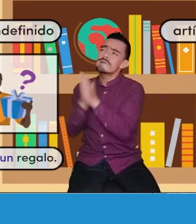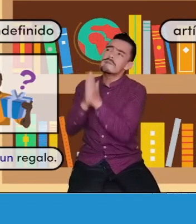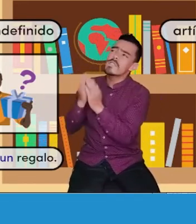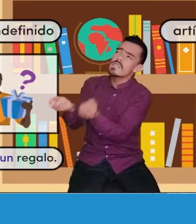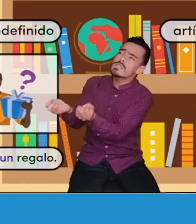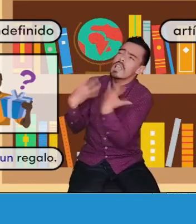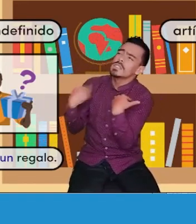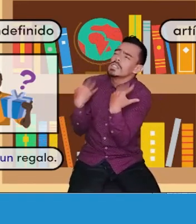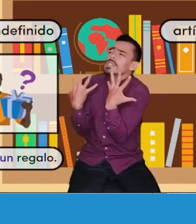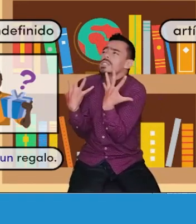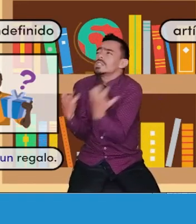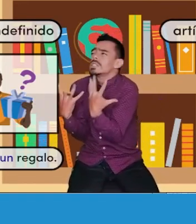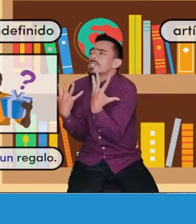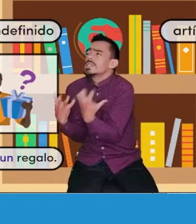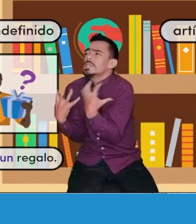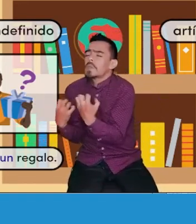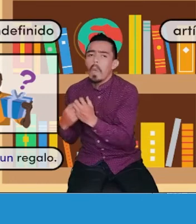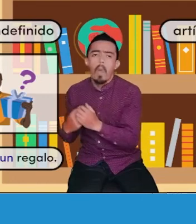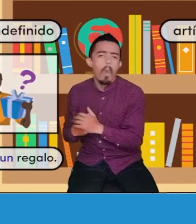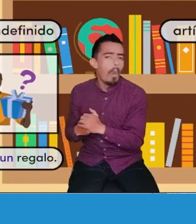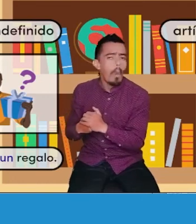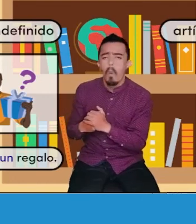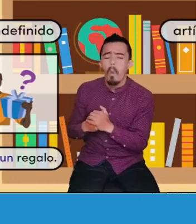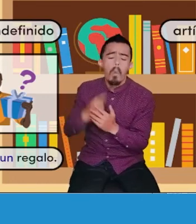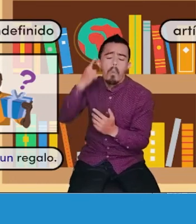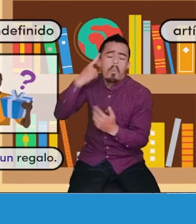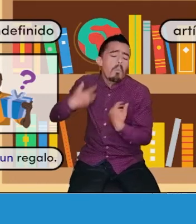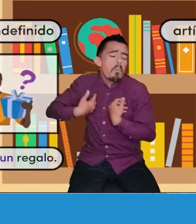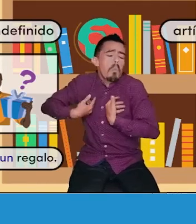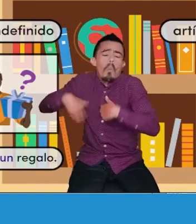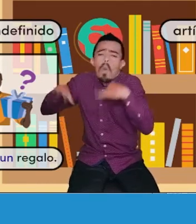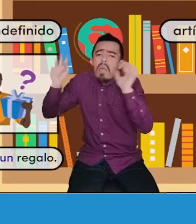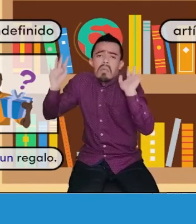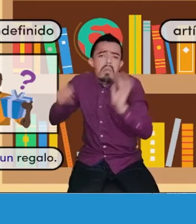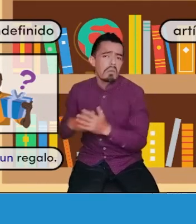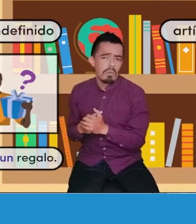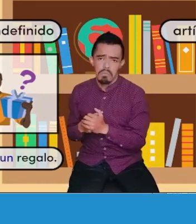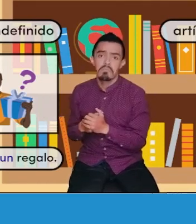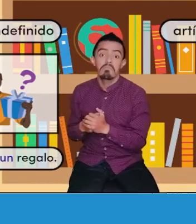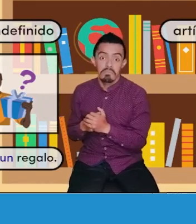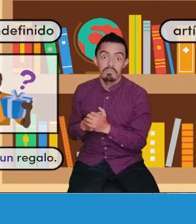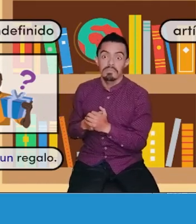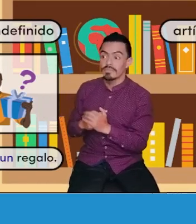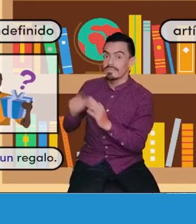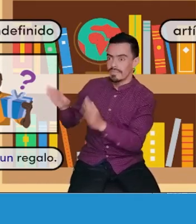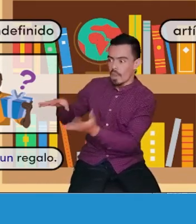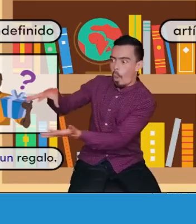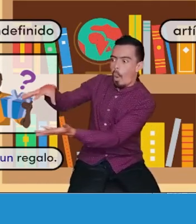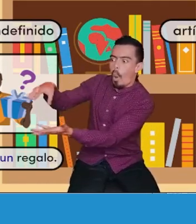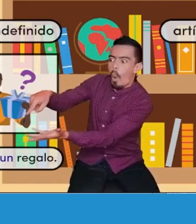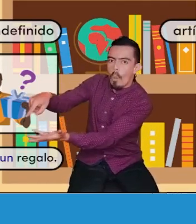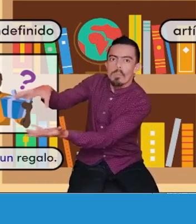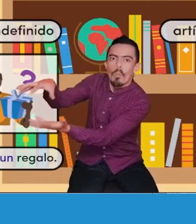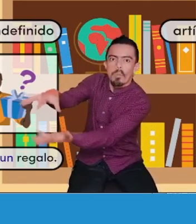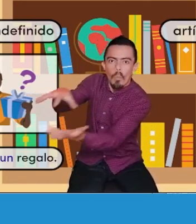cuya seña es esta, quiere y desea cualquier regalo.